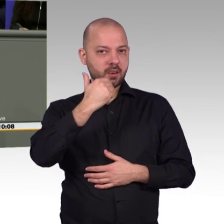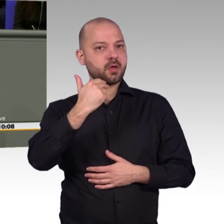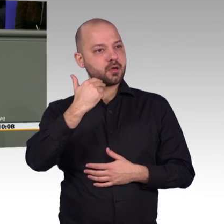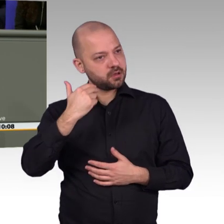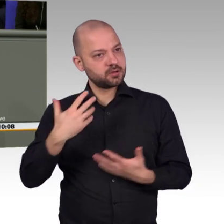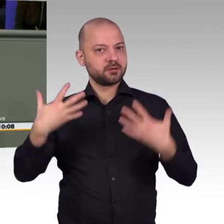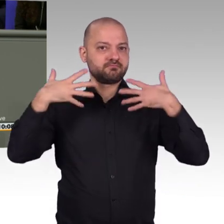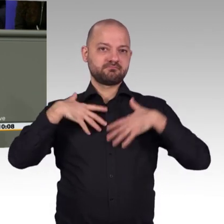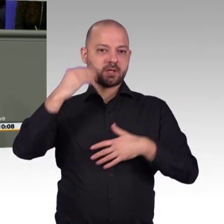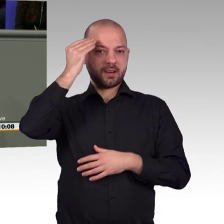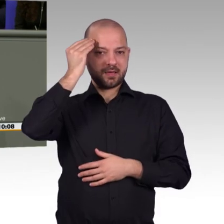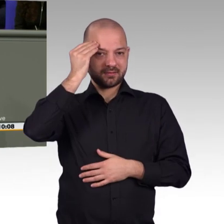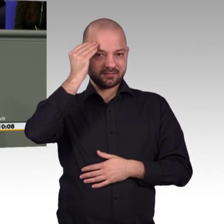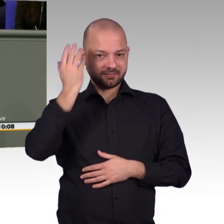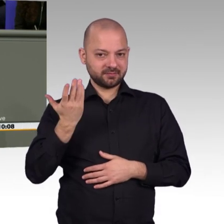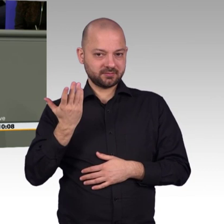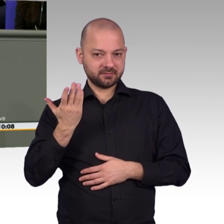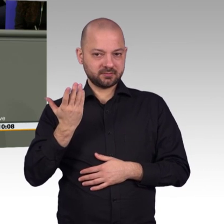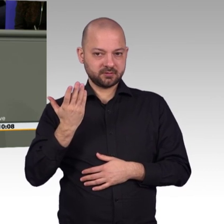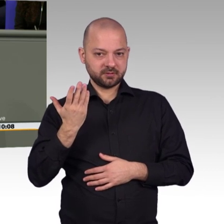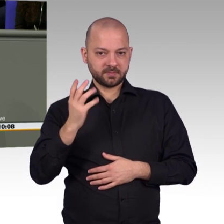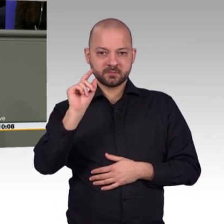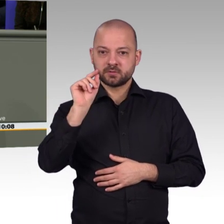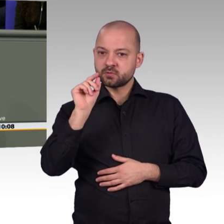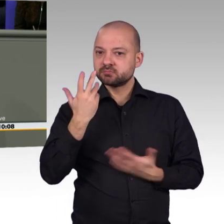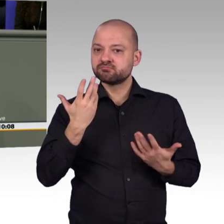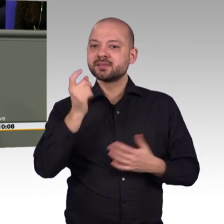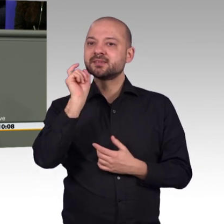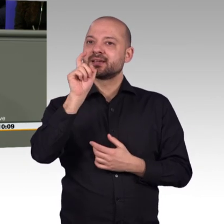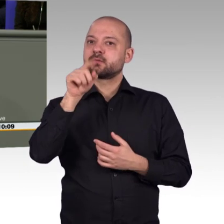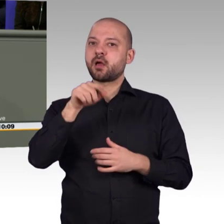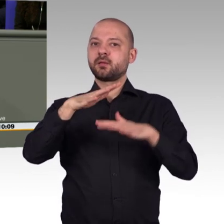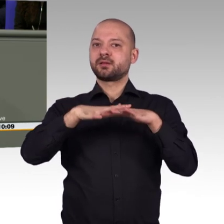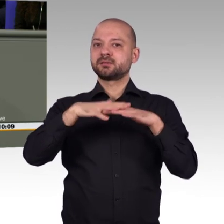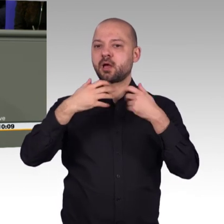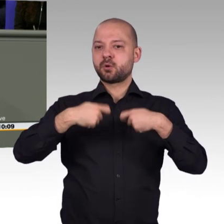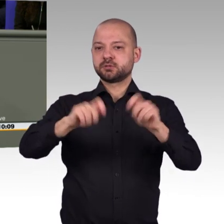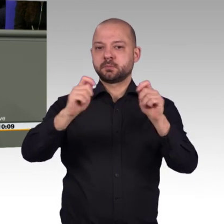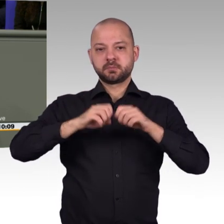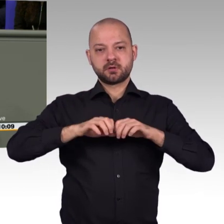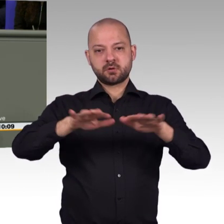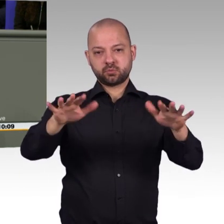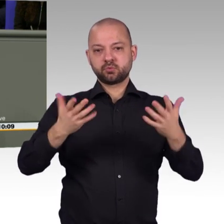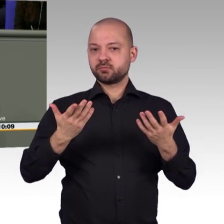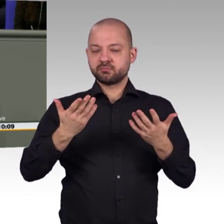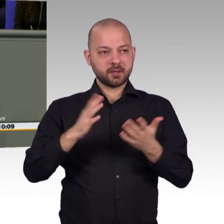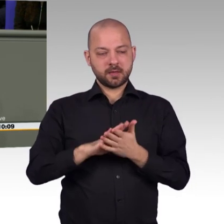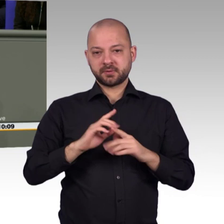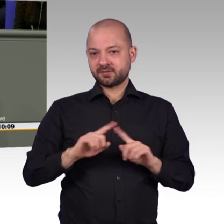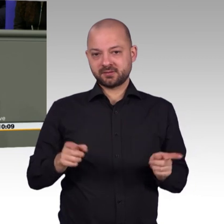geknüpft werden kann. Wirtschaftlichkeit ist der falsche Maßstab, wenn es um Daseinsvorsorge geht. Und